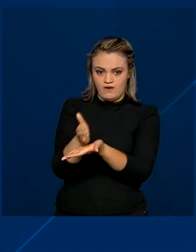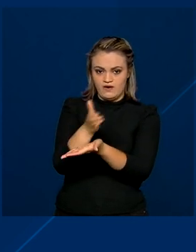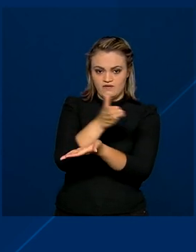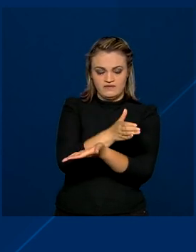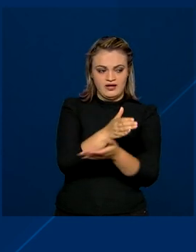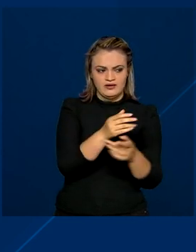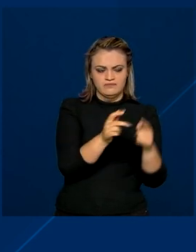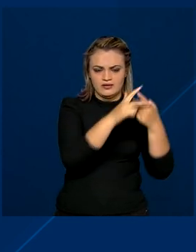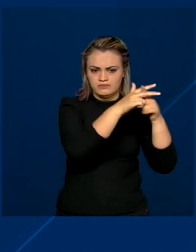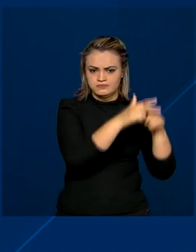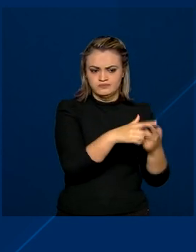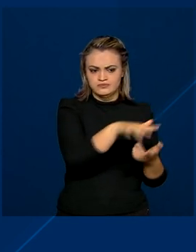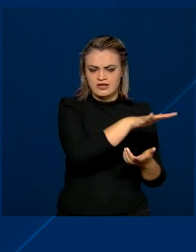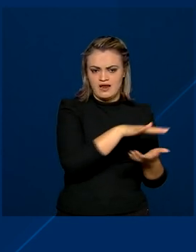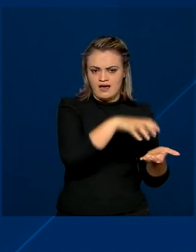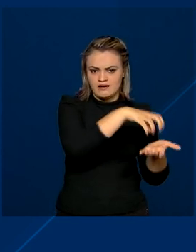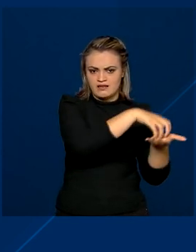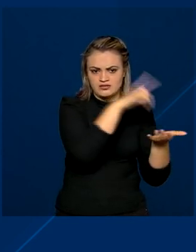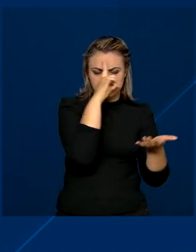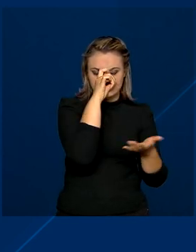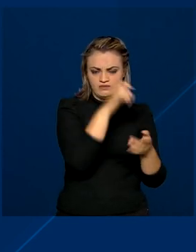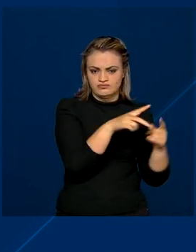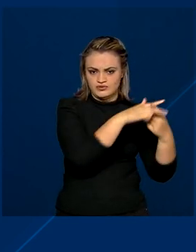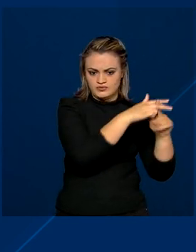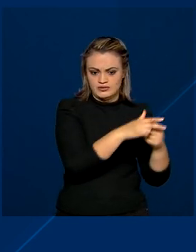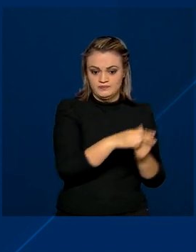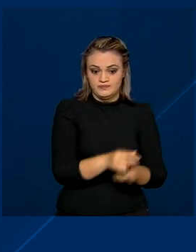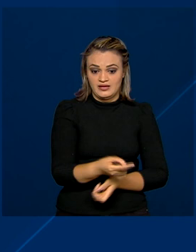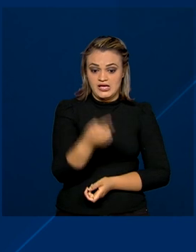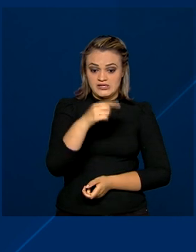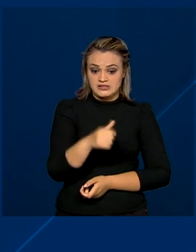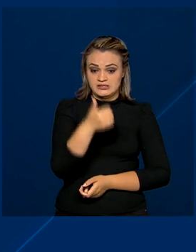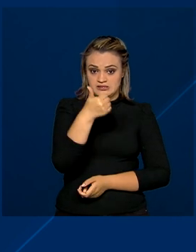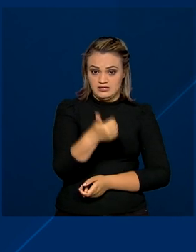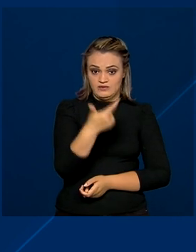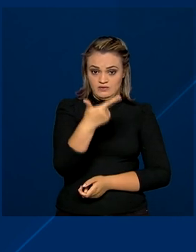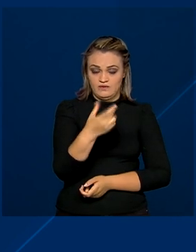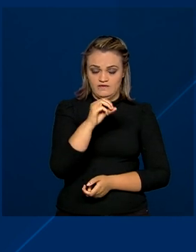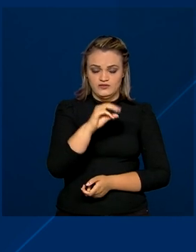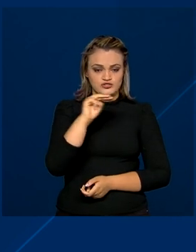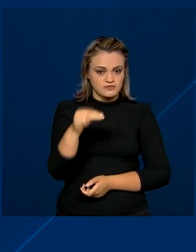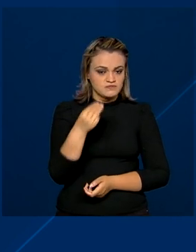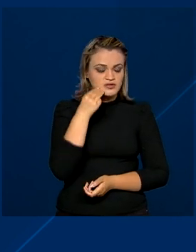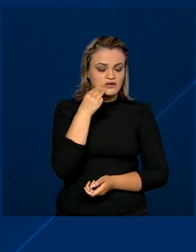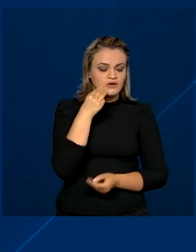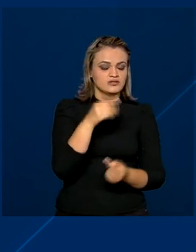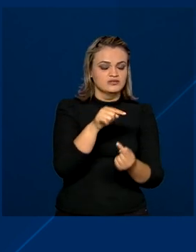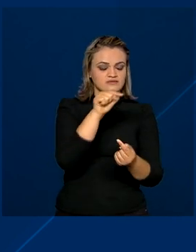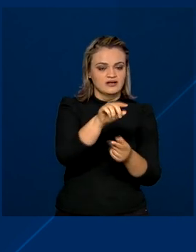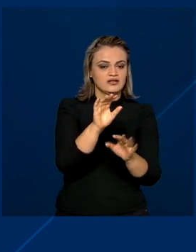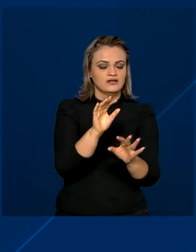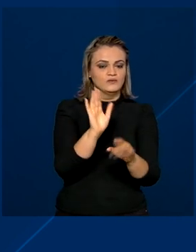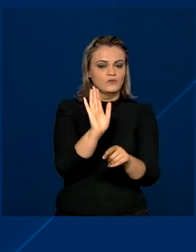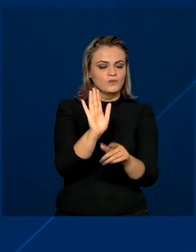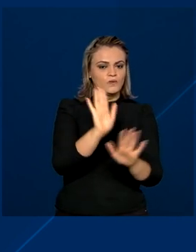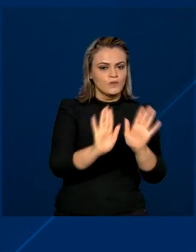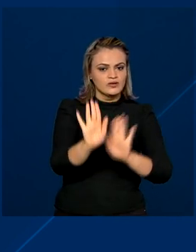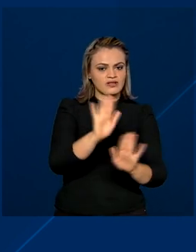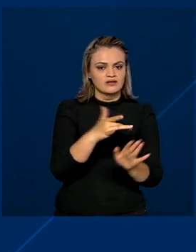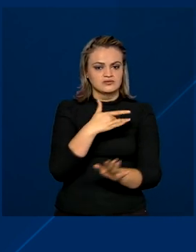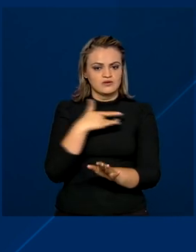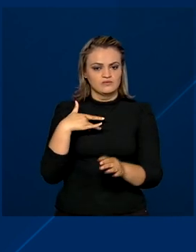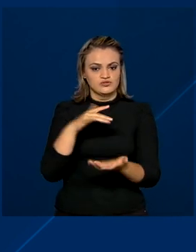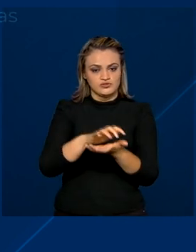à manutenção das unidades básicas de saúde. 120 milhões de reais serão aplicados no cuidado da saúde dos